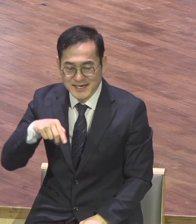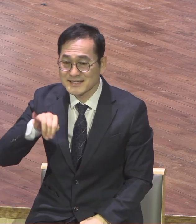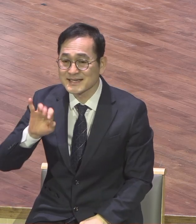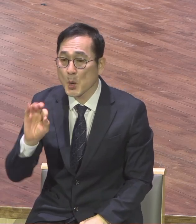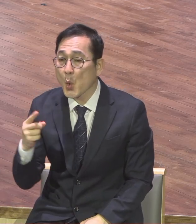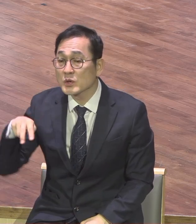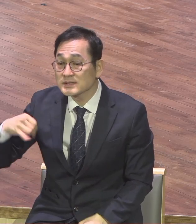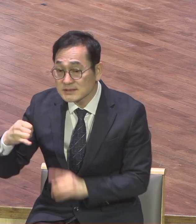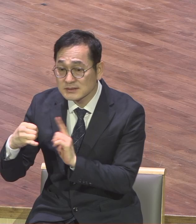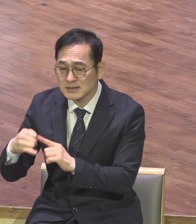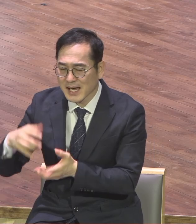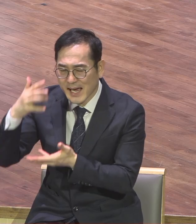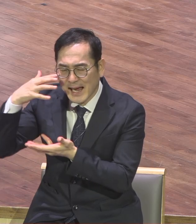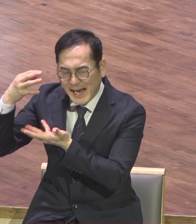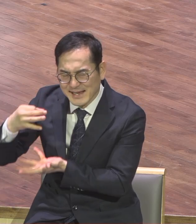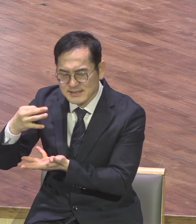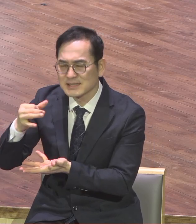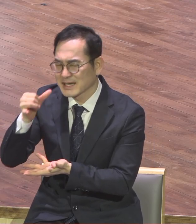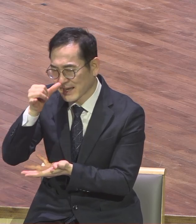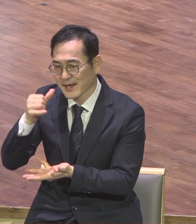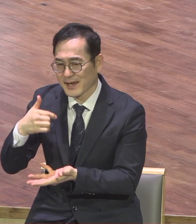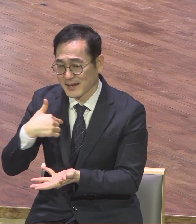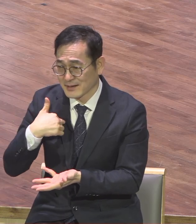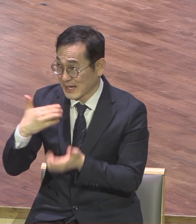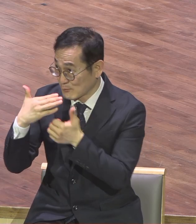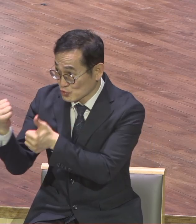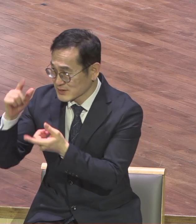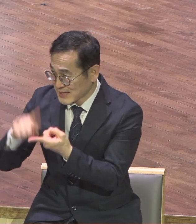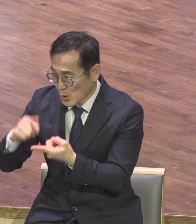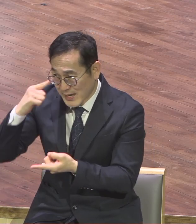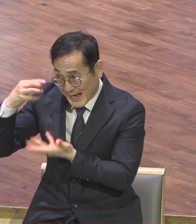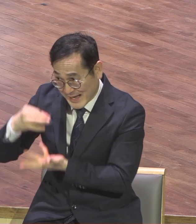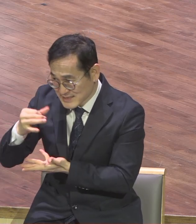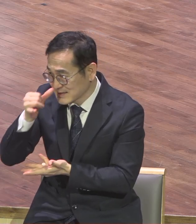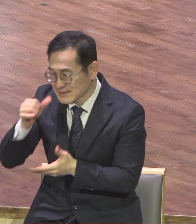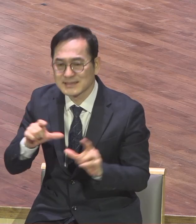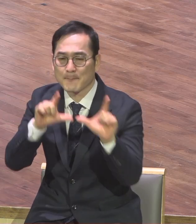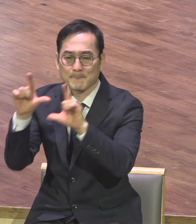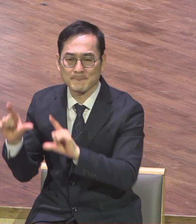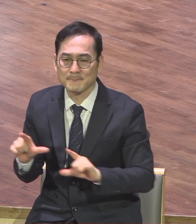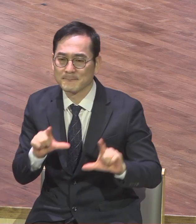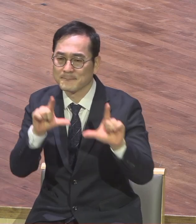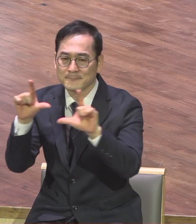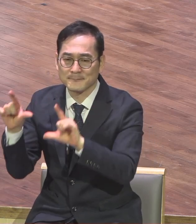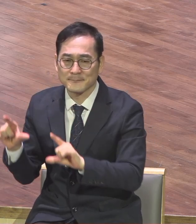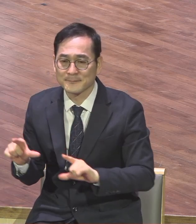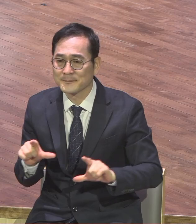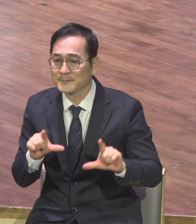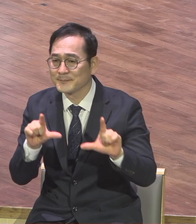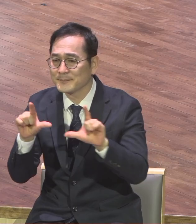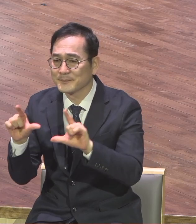나를 부르신 부름에 대한 삶이 가치 있게 좀 어울리게 하나님이 부르신 사람답게